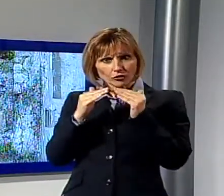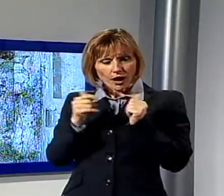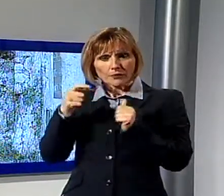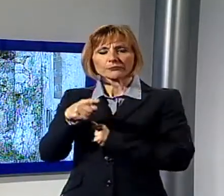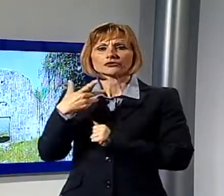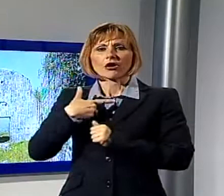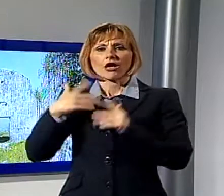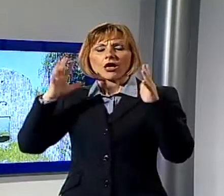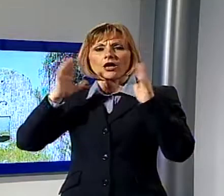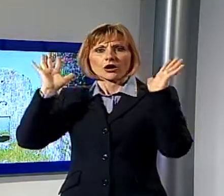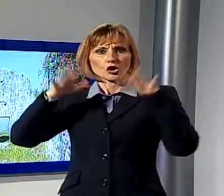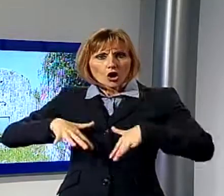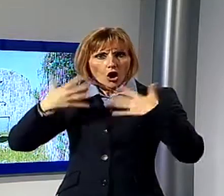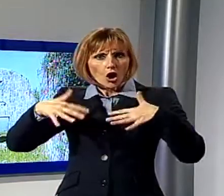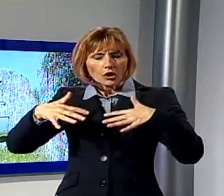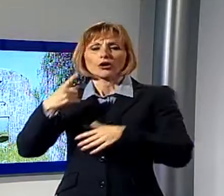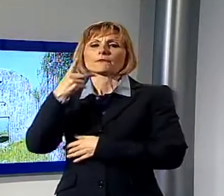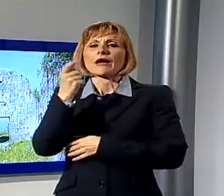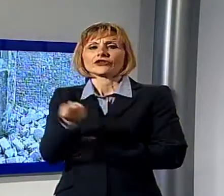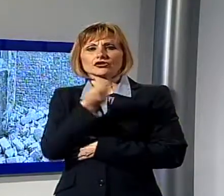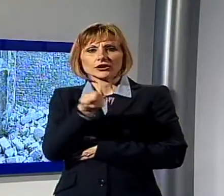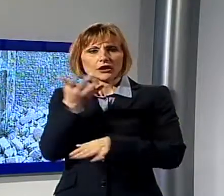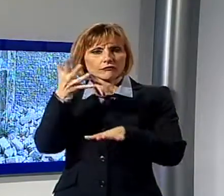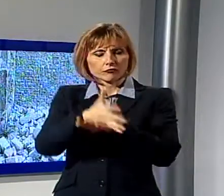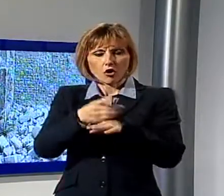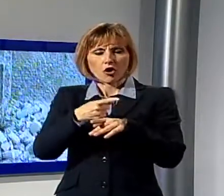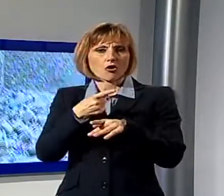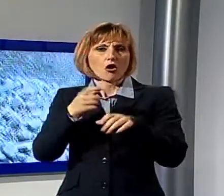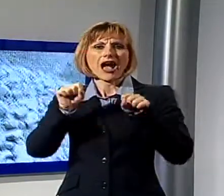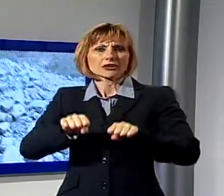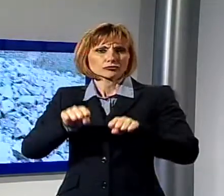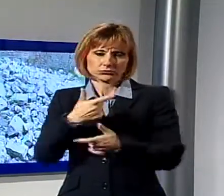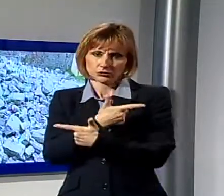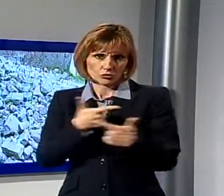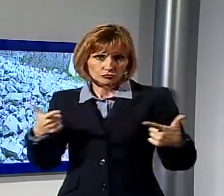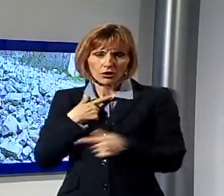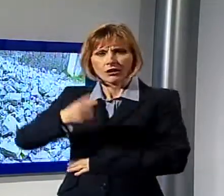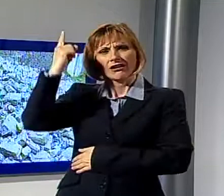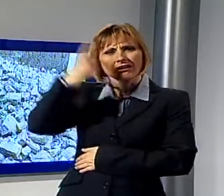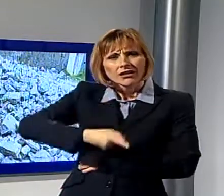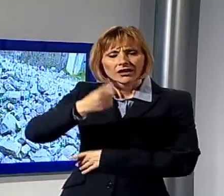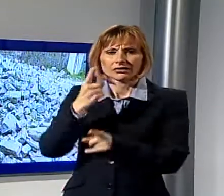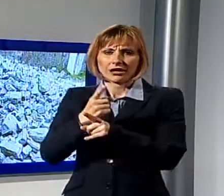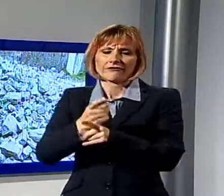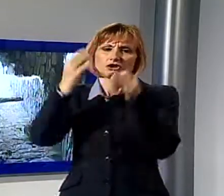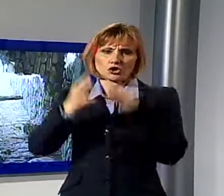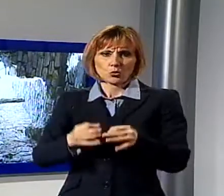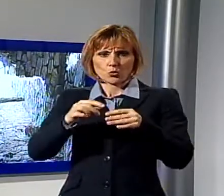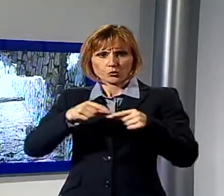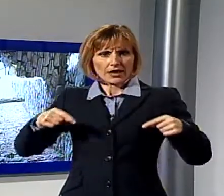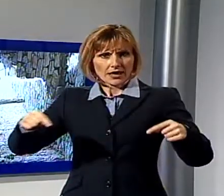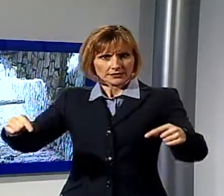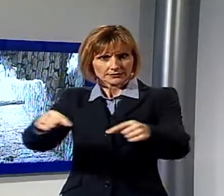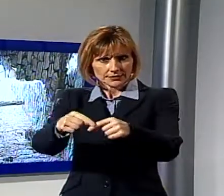di alcuni crolli i vigili del fuoco hanno dichiarato inagibile l'area ed hanno notificato alla Curia un'ingiunzione per la messa in sicurezza dell